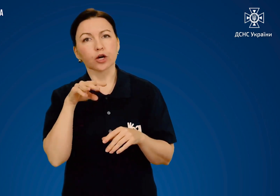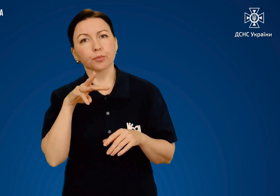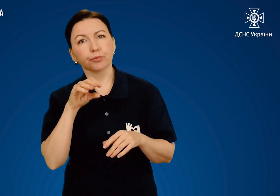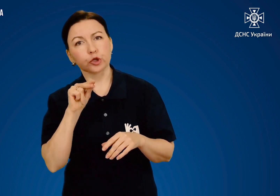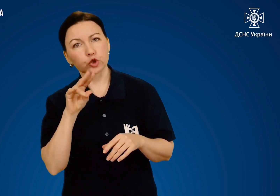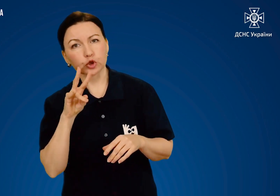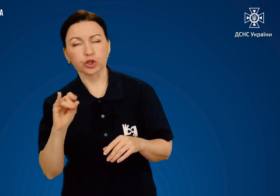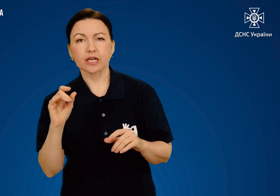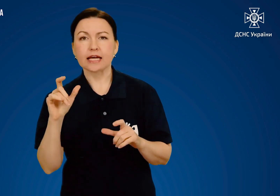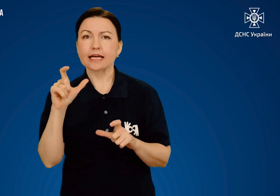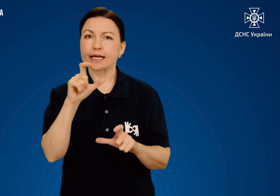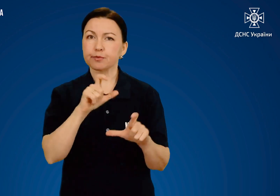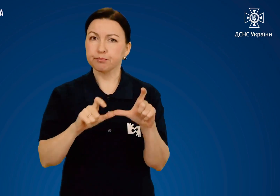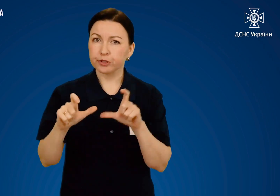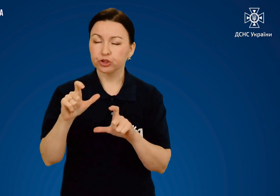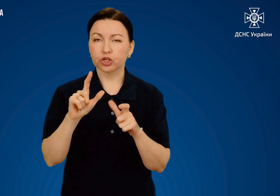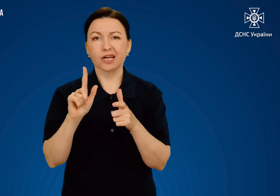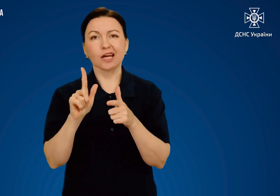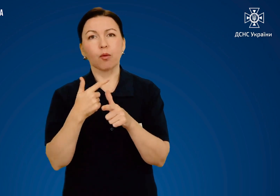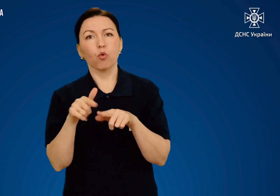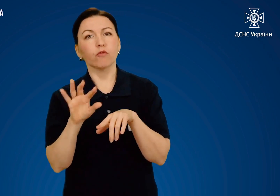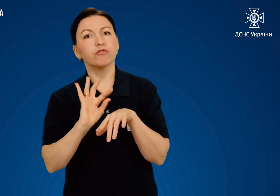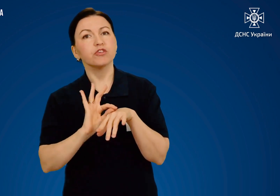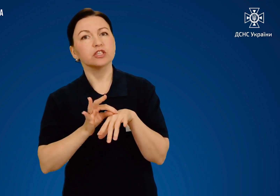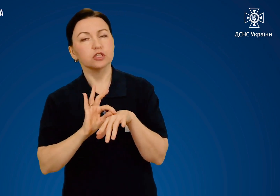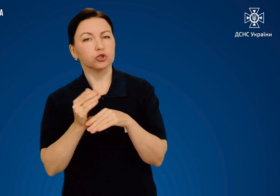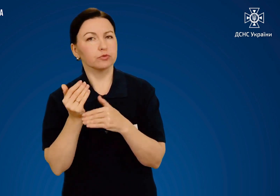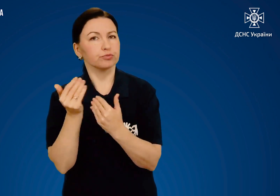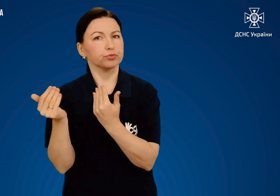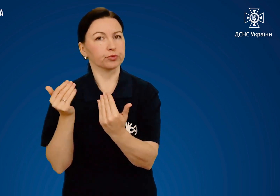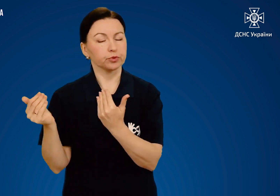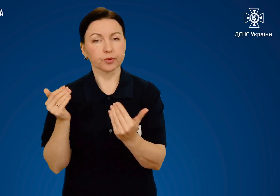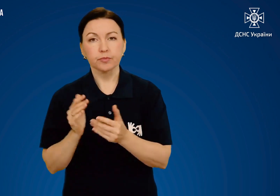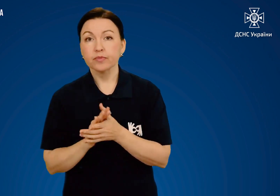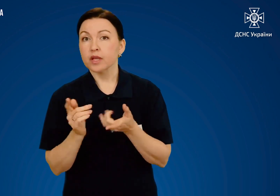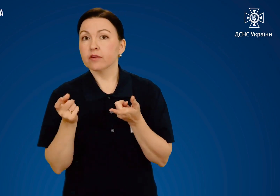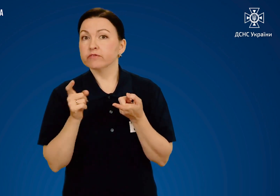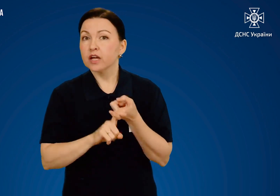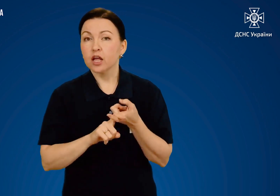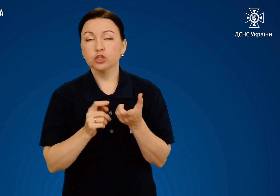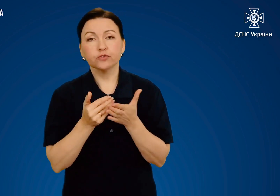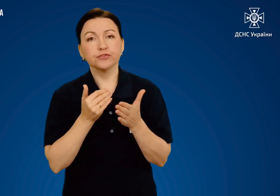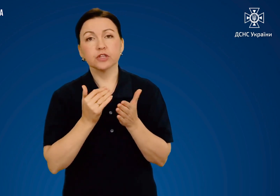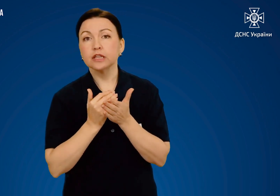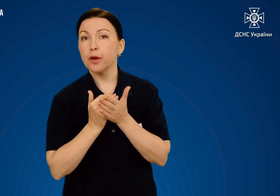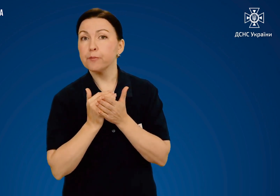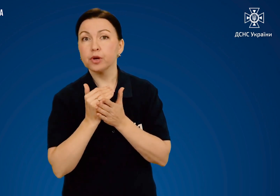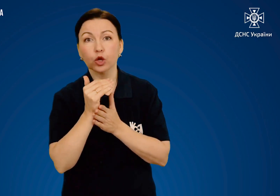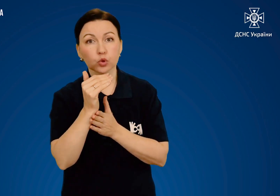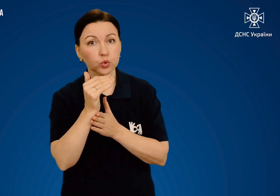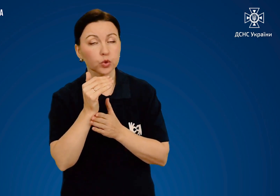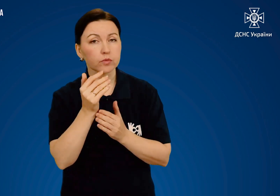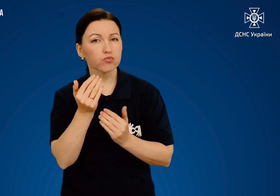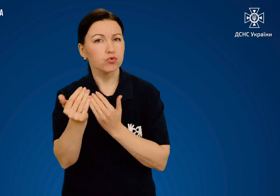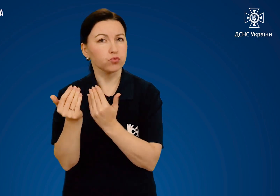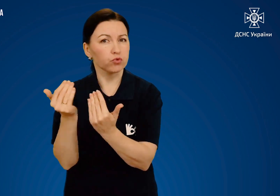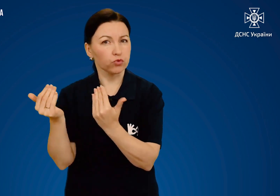термічними, хімічними і фізичними агентами. В залежності від температури